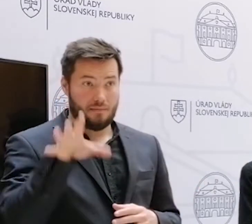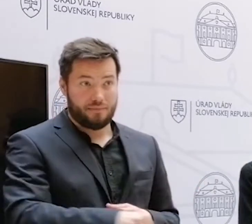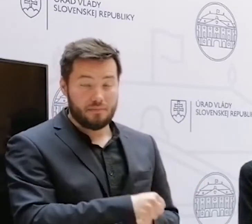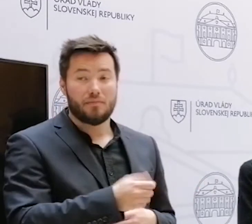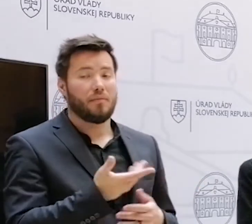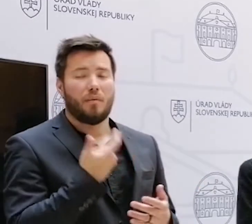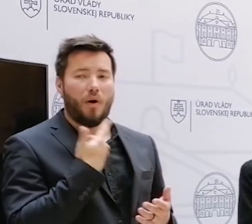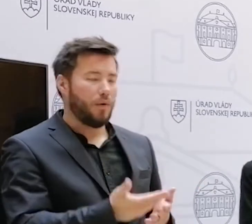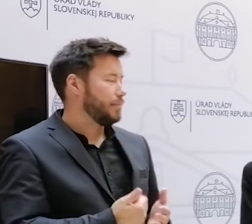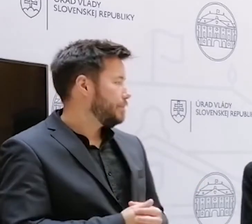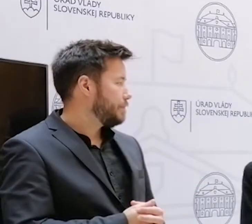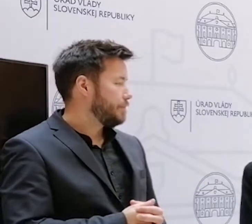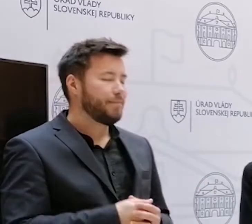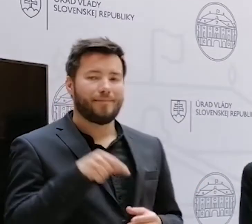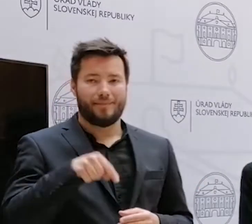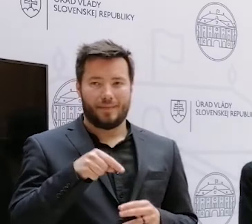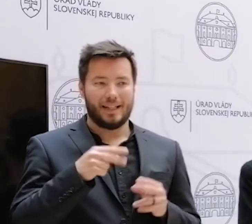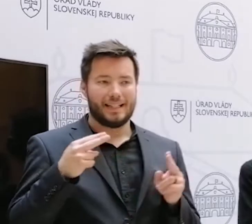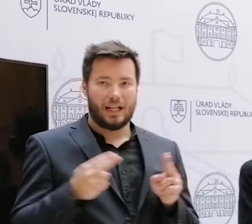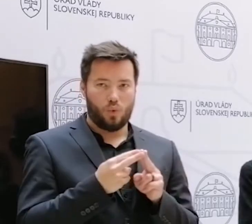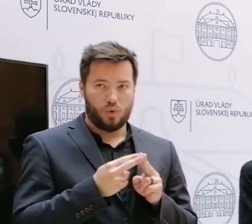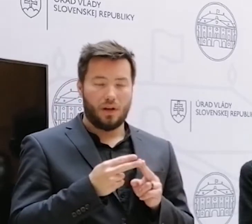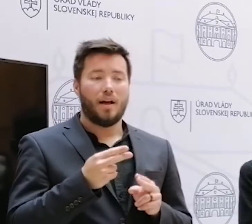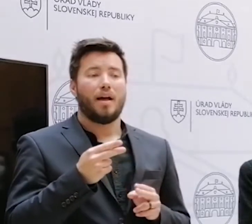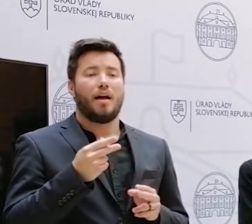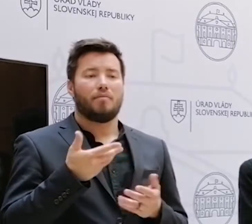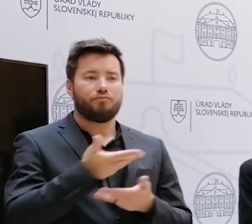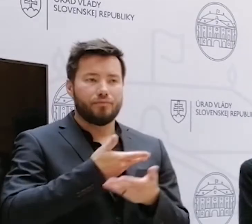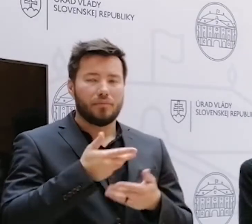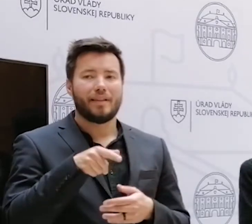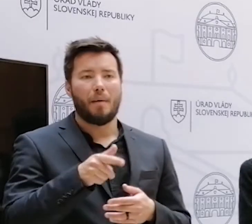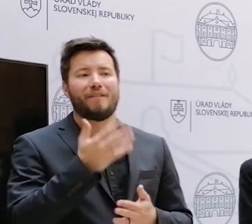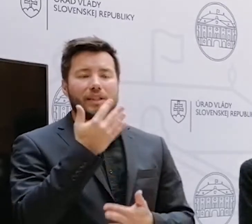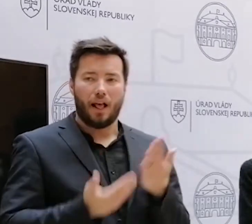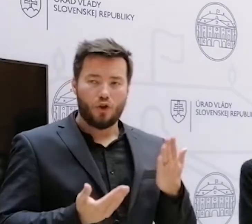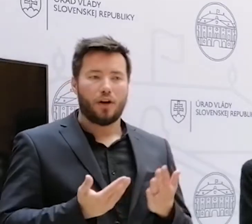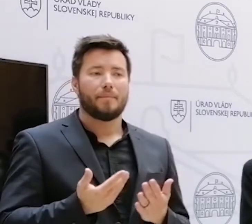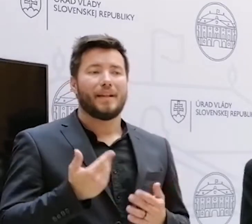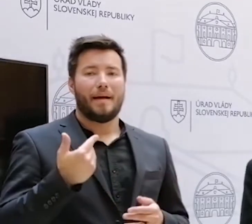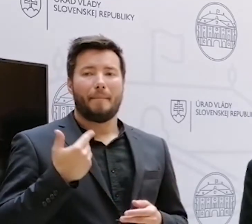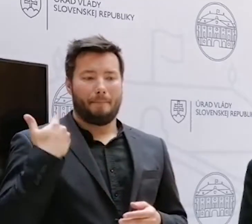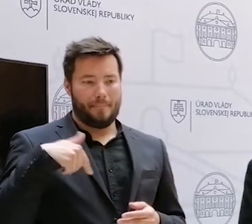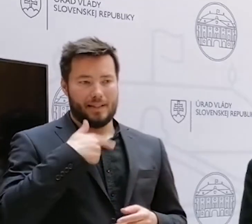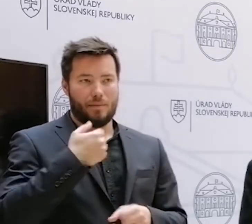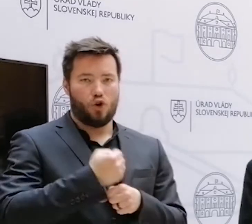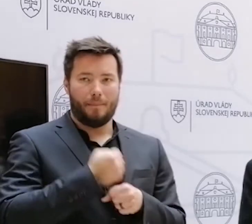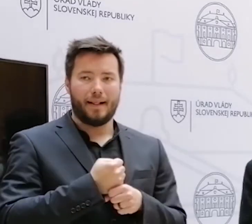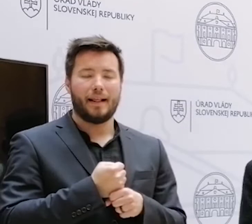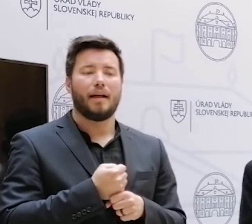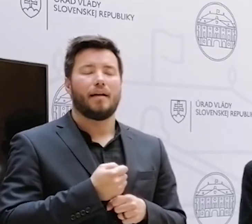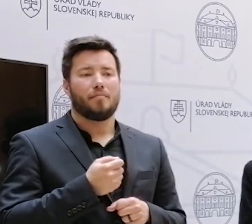stretnutí vyplynulo, že postup, akým sme konali pri naplňaní našej povinnosti